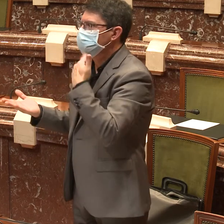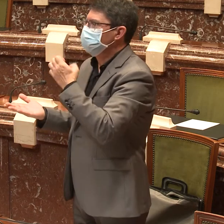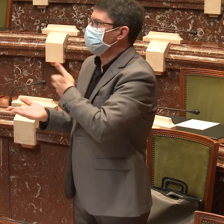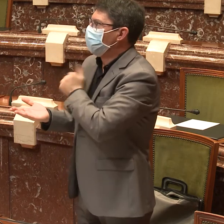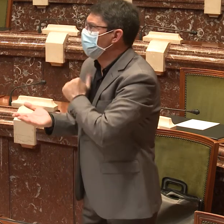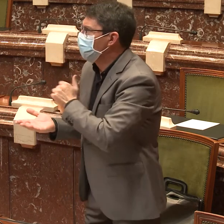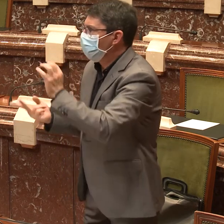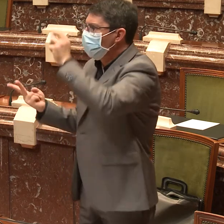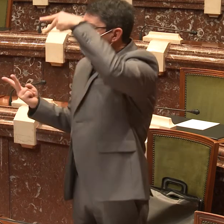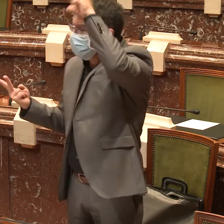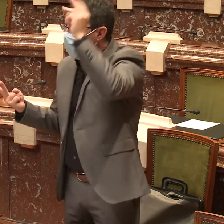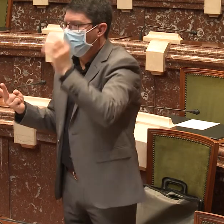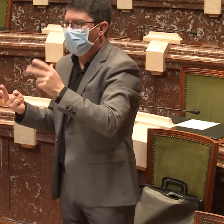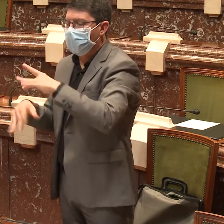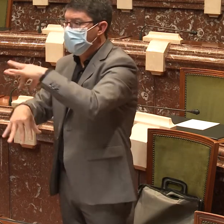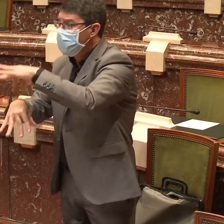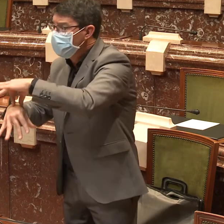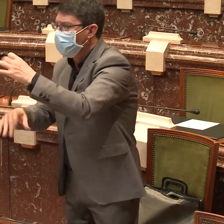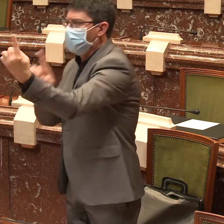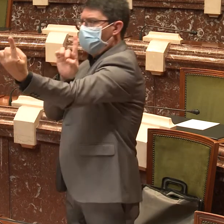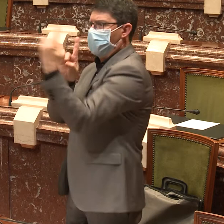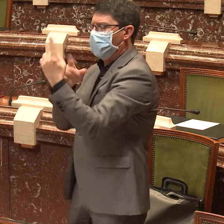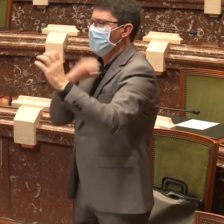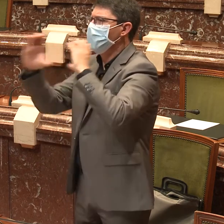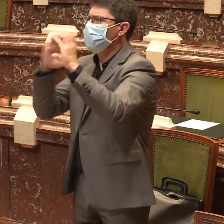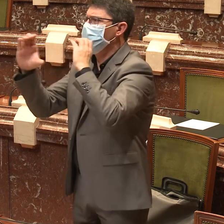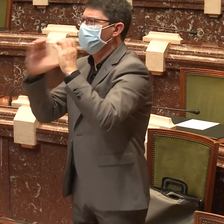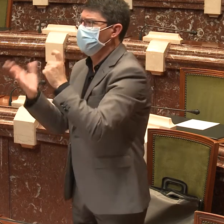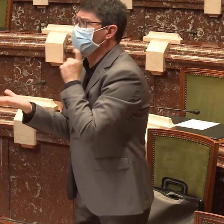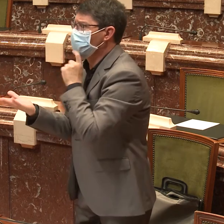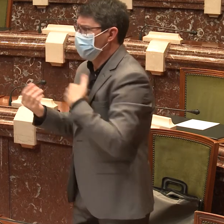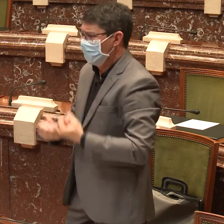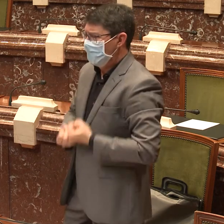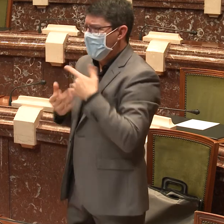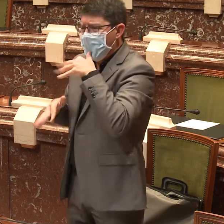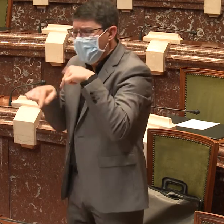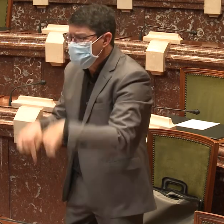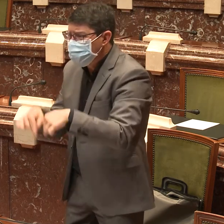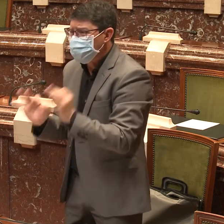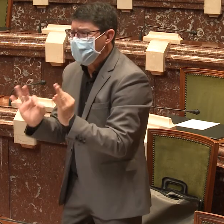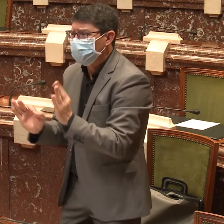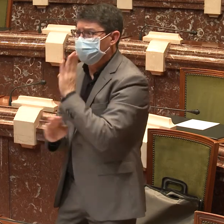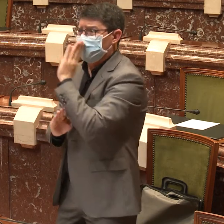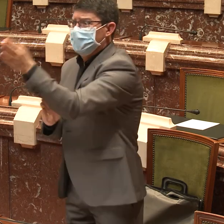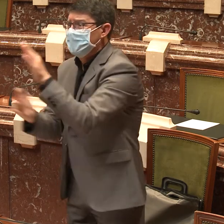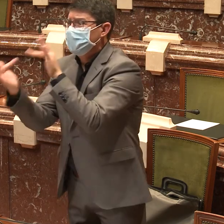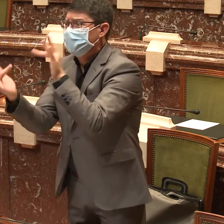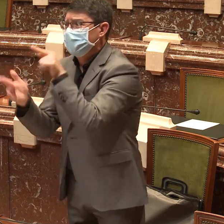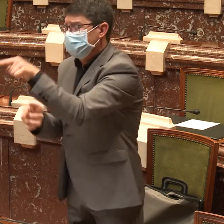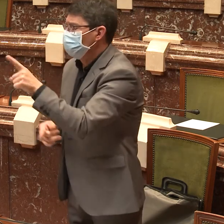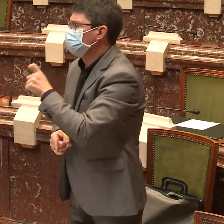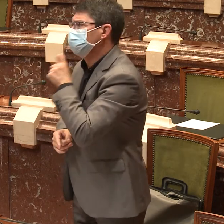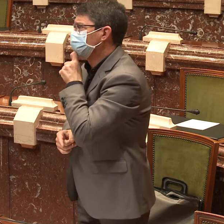porque sirve para solicitar la atención. Pero ¿qué pasa cuando acude a mi auxilio a atenderme un enfermero o un policía con el que no puedo